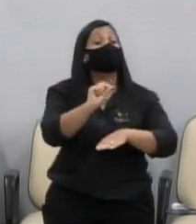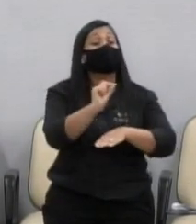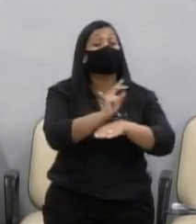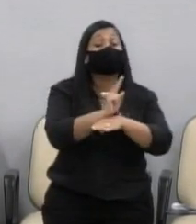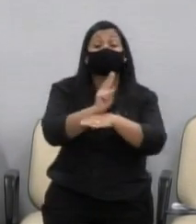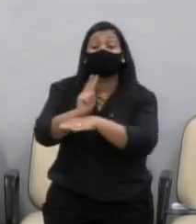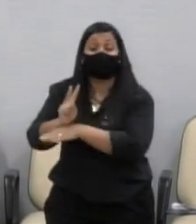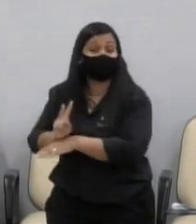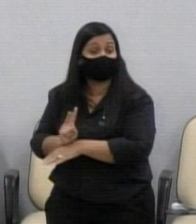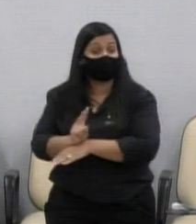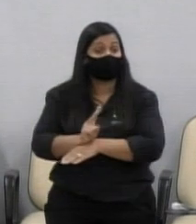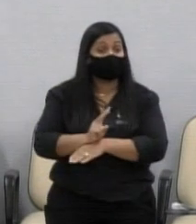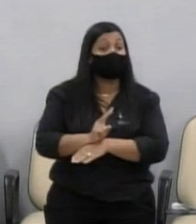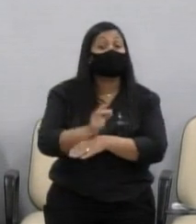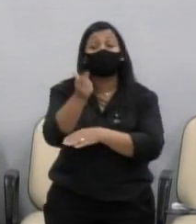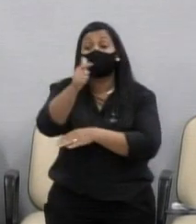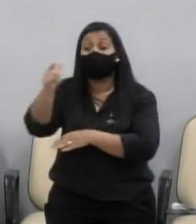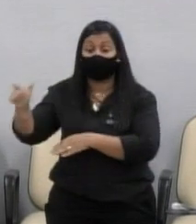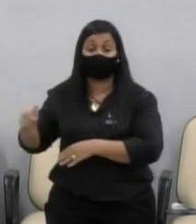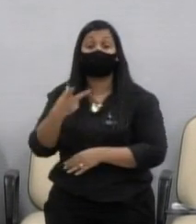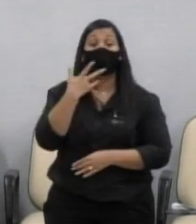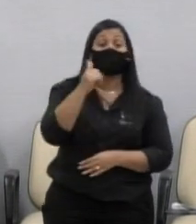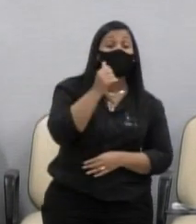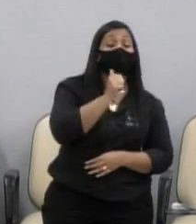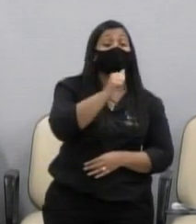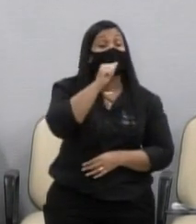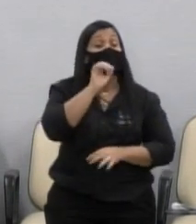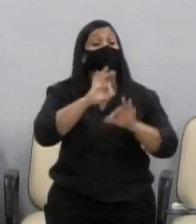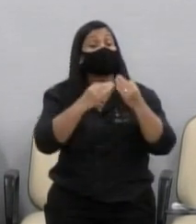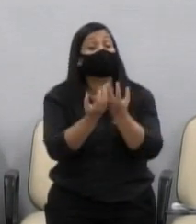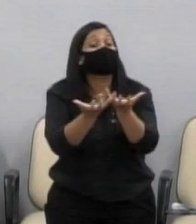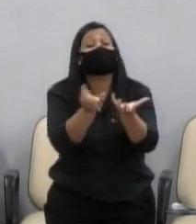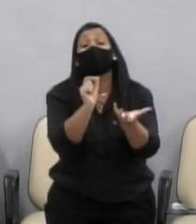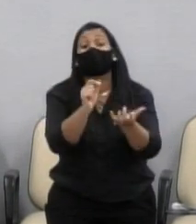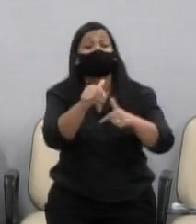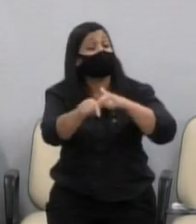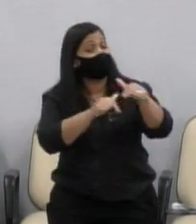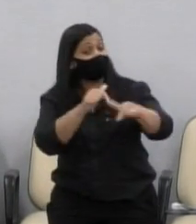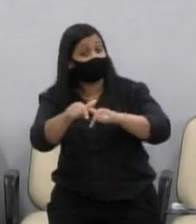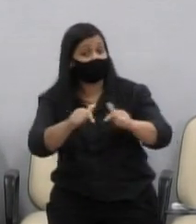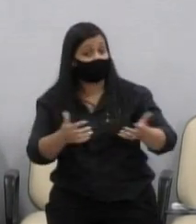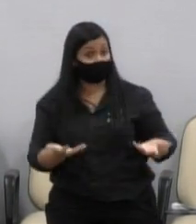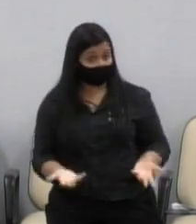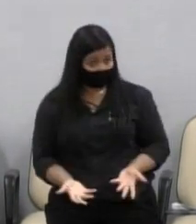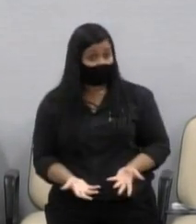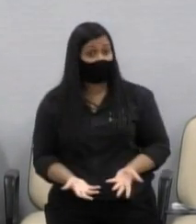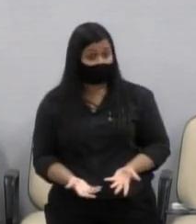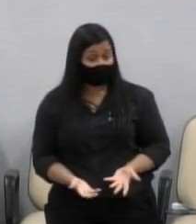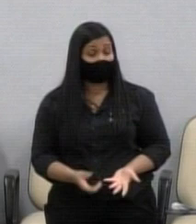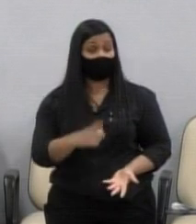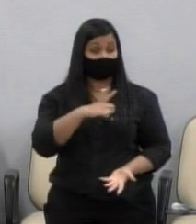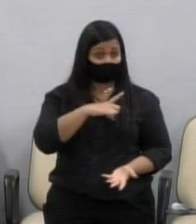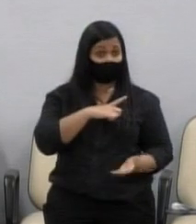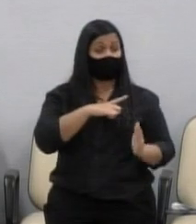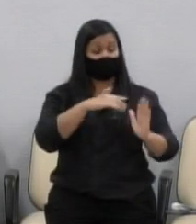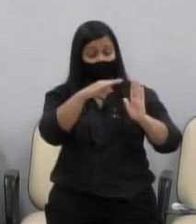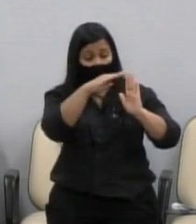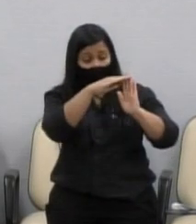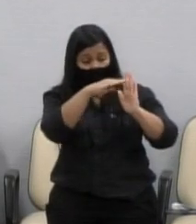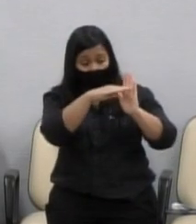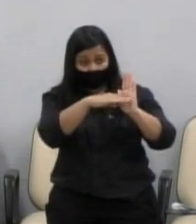Aquele pai de família, mãe de família quer trabalhar, ele está dentro das normas. Ok, se não tiver, vai ser